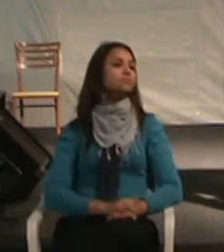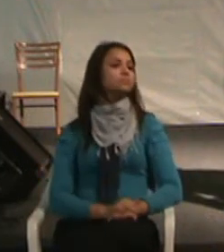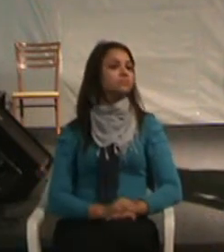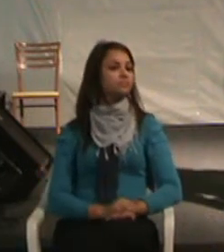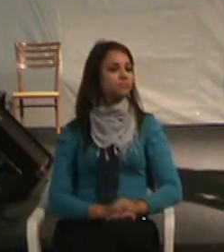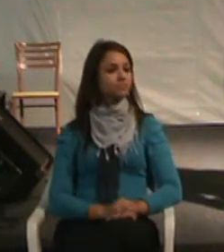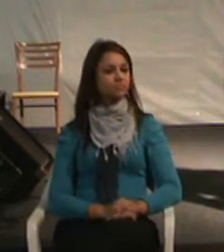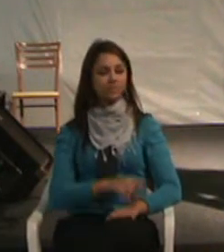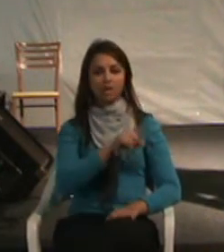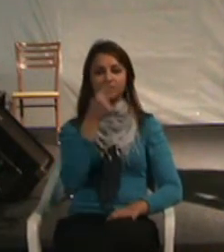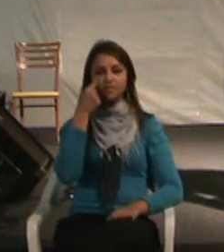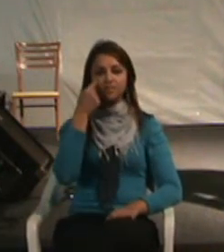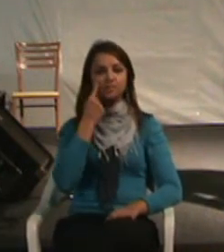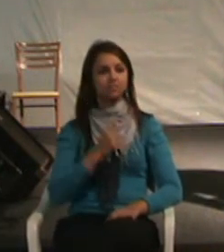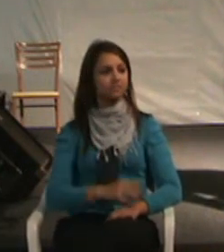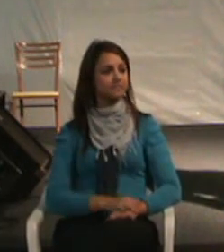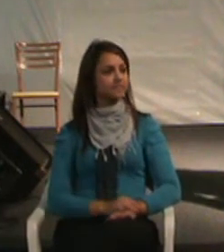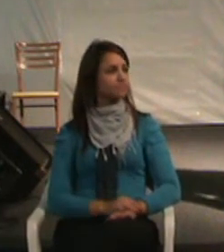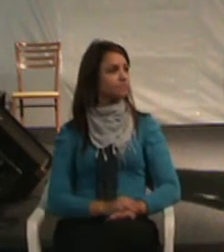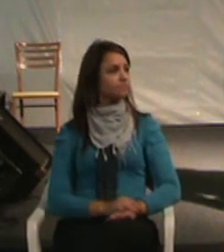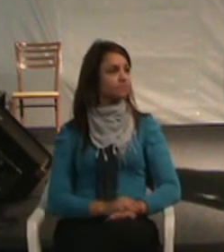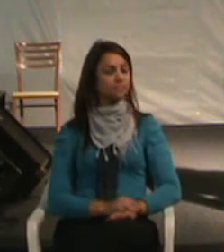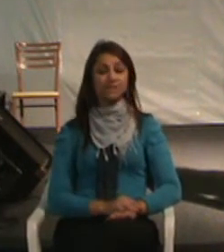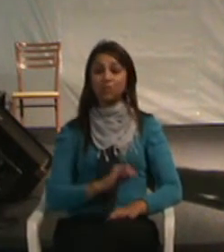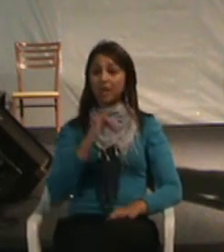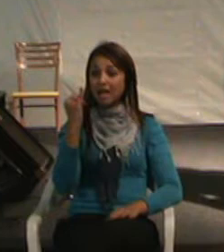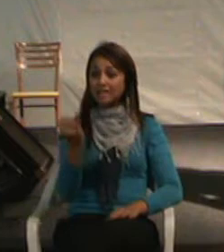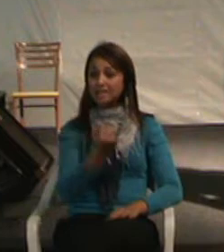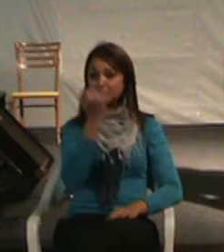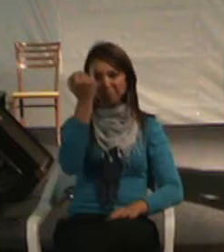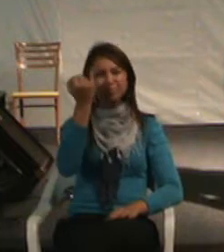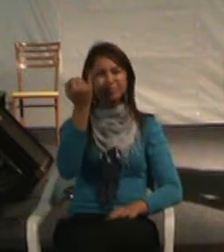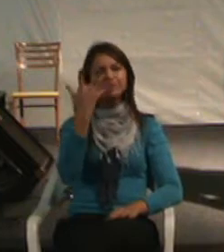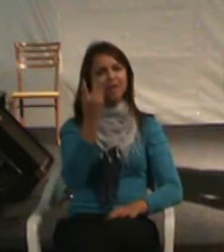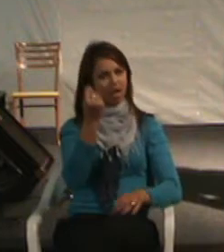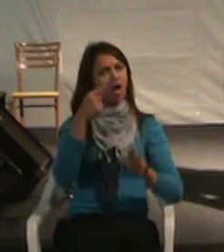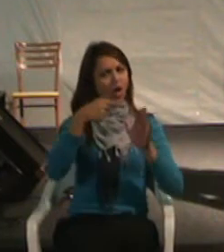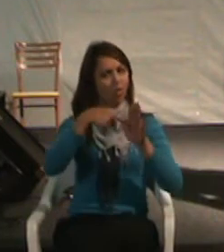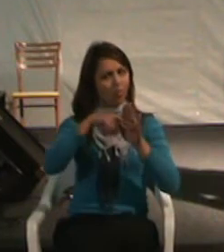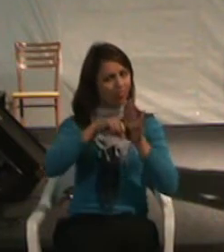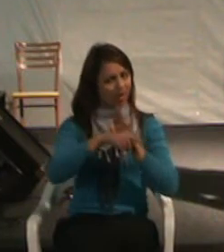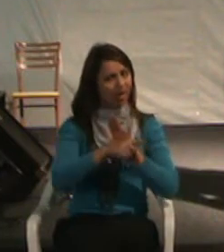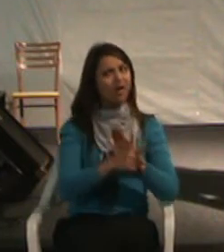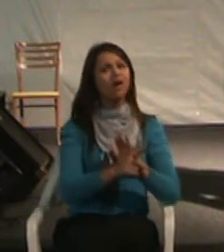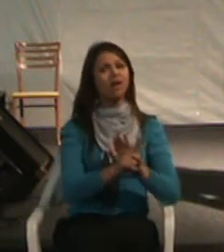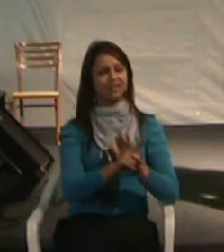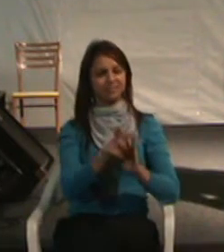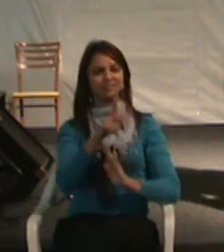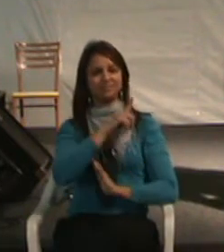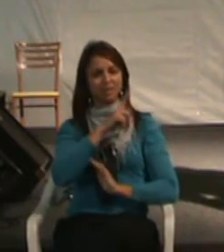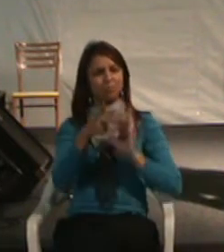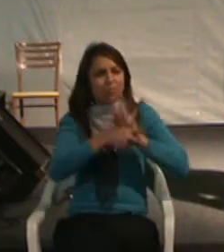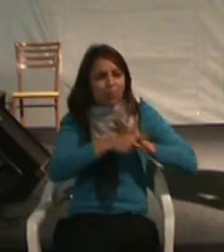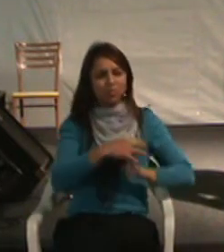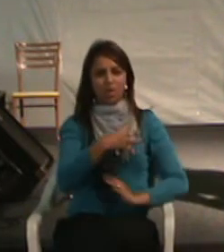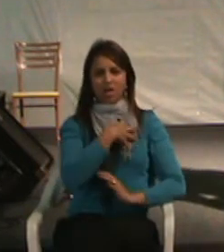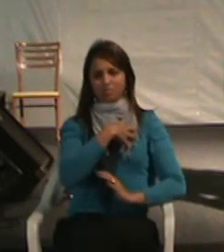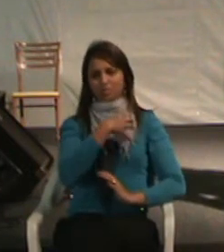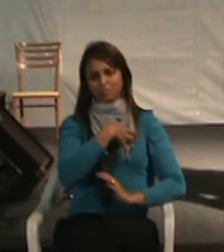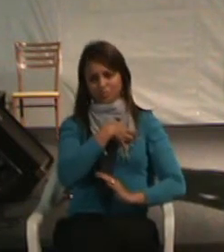Vocês vejam? A importância e complexidade do conceito atitudinal.